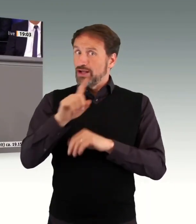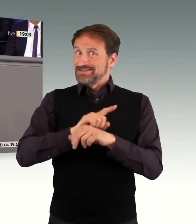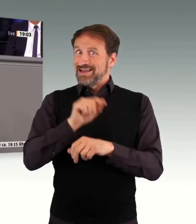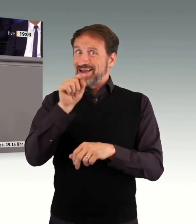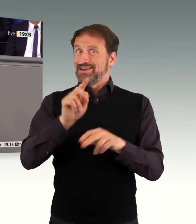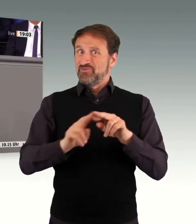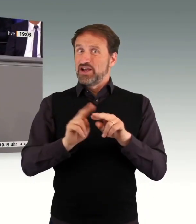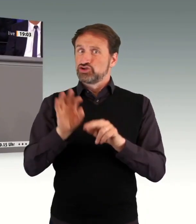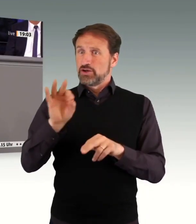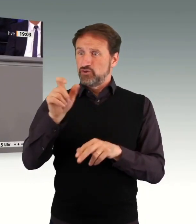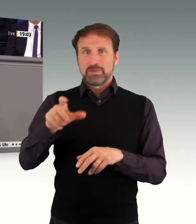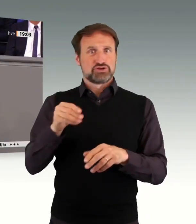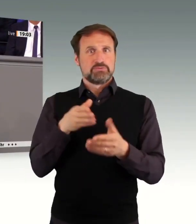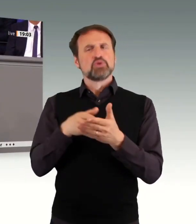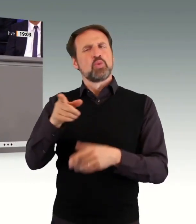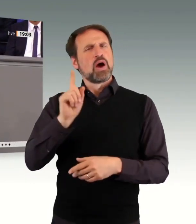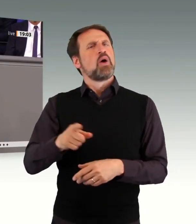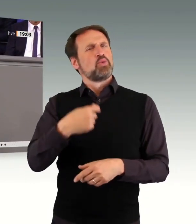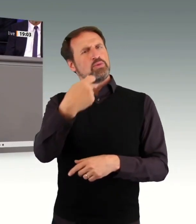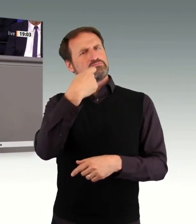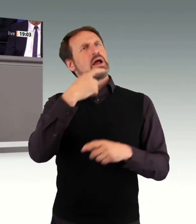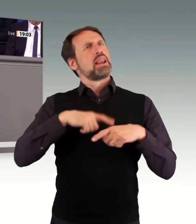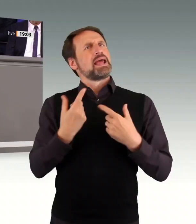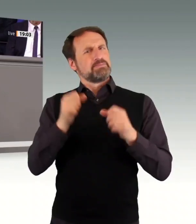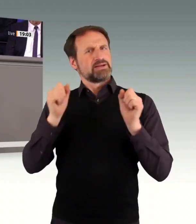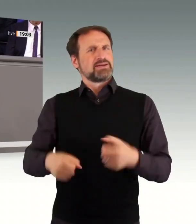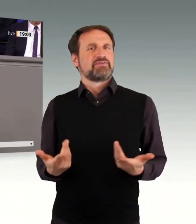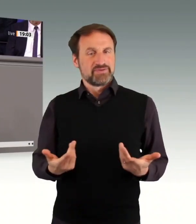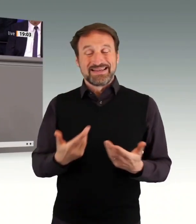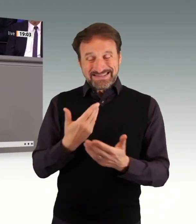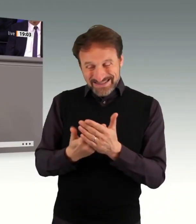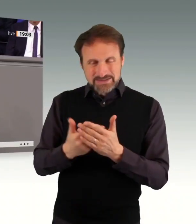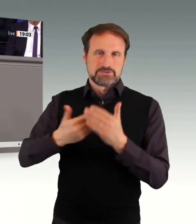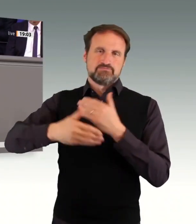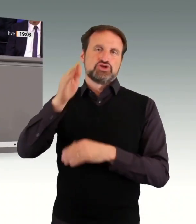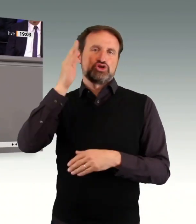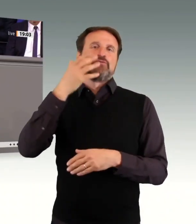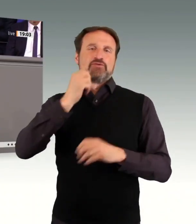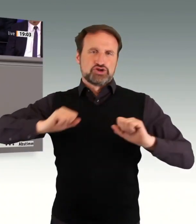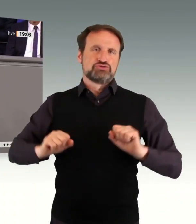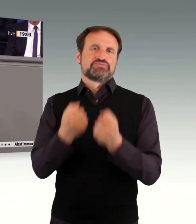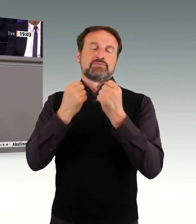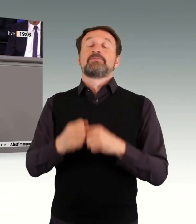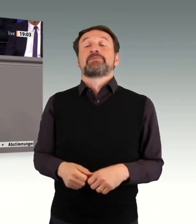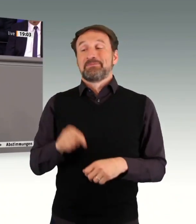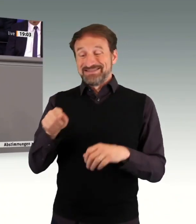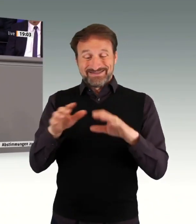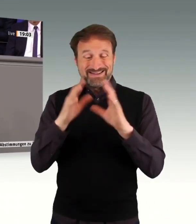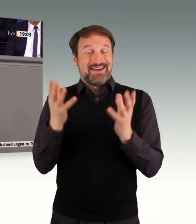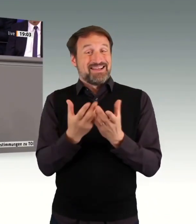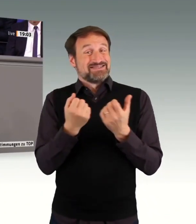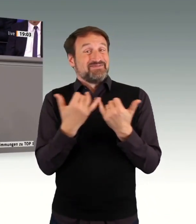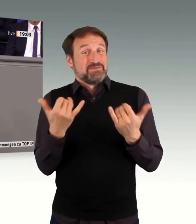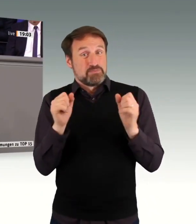kann. Auch das werden wir hoffentlich gemeinsam angehen. Das alles geht nur in gemeinsamer Bündelung unserer